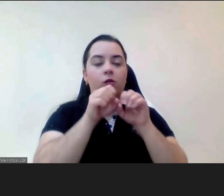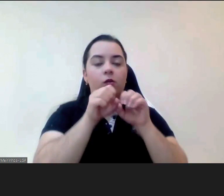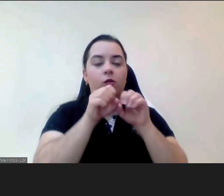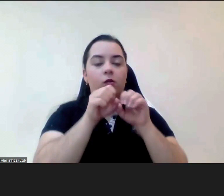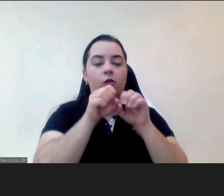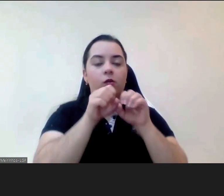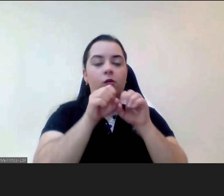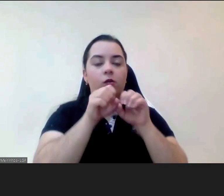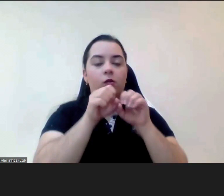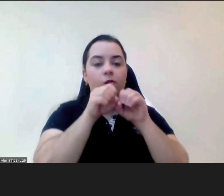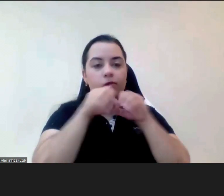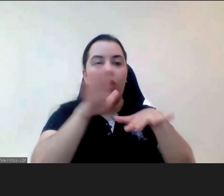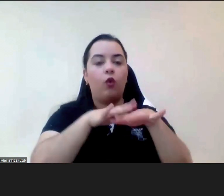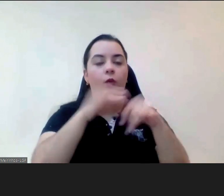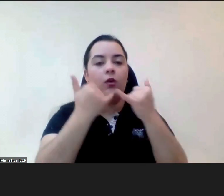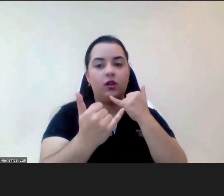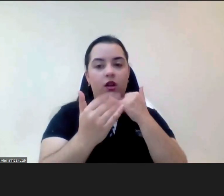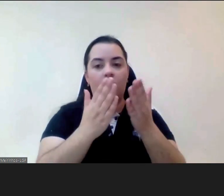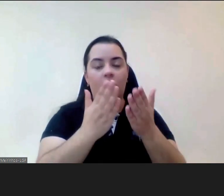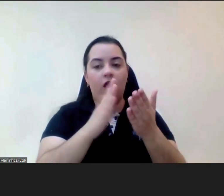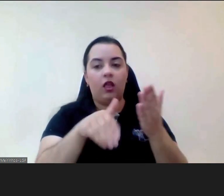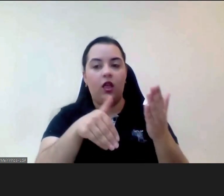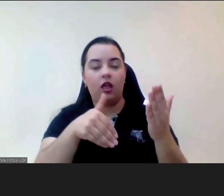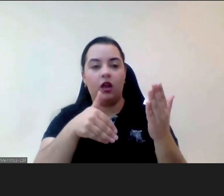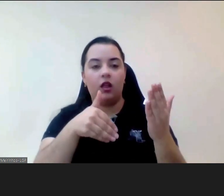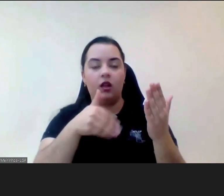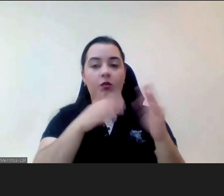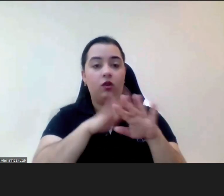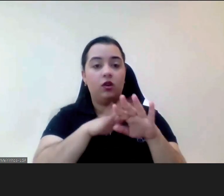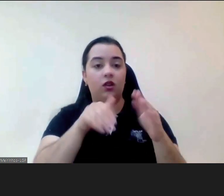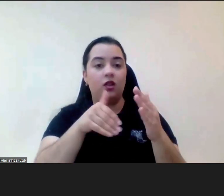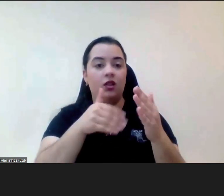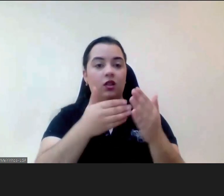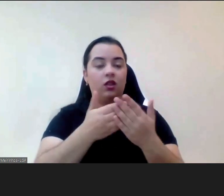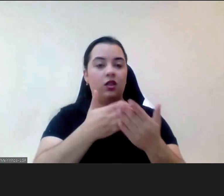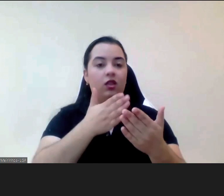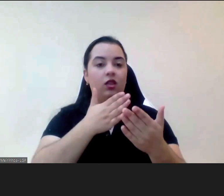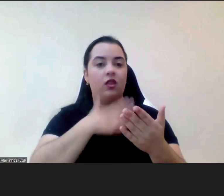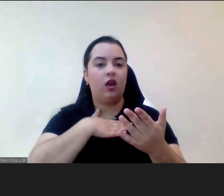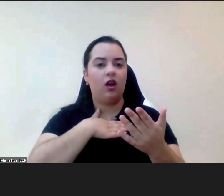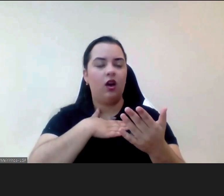inclusive alterações a nível do DNA e da